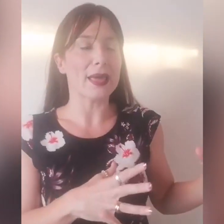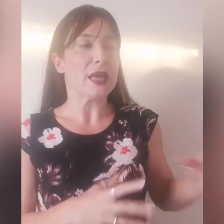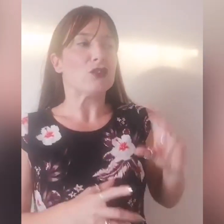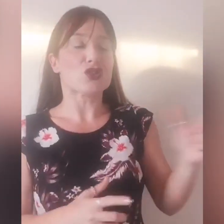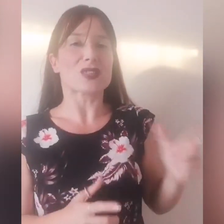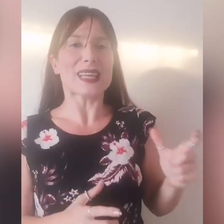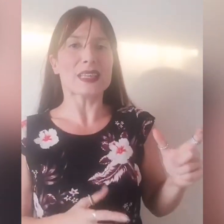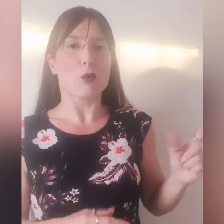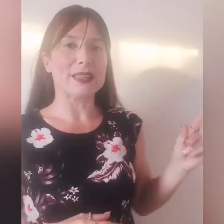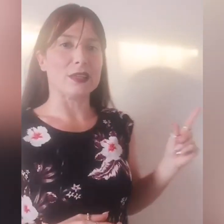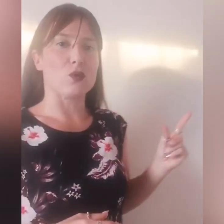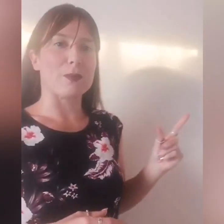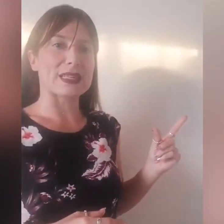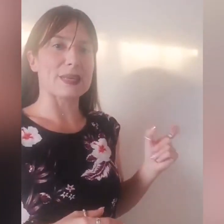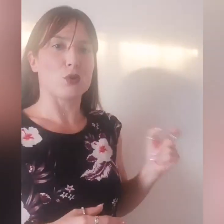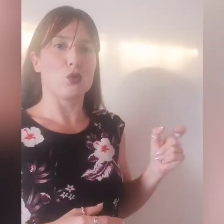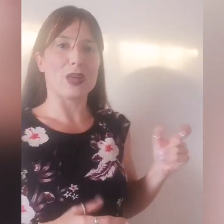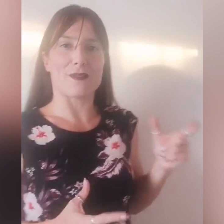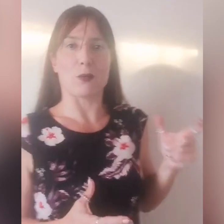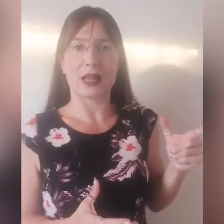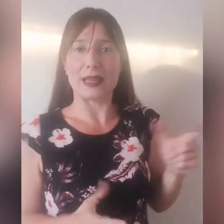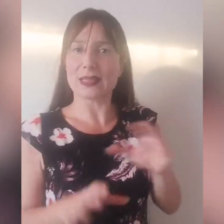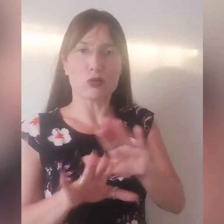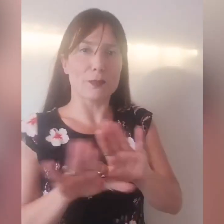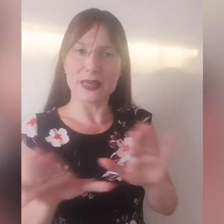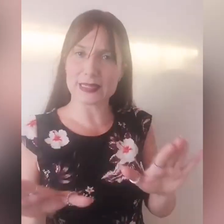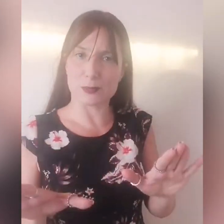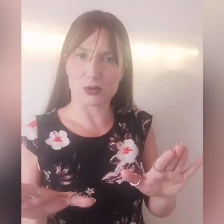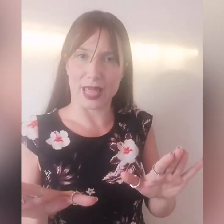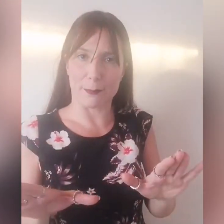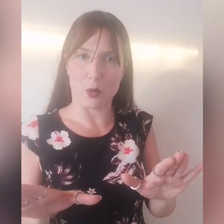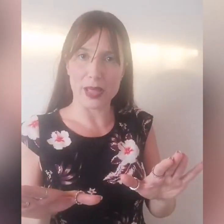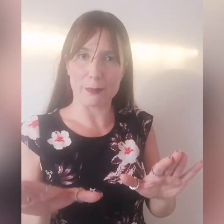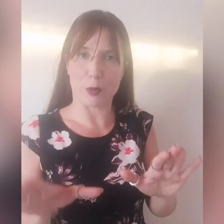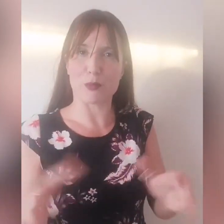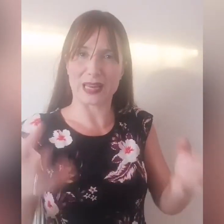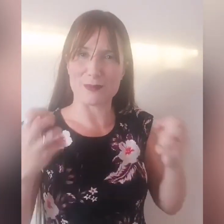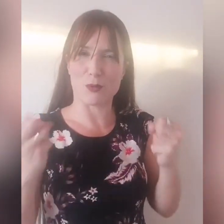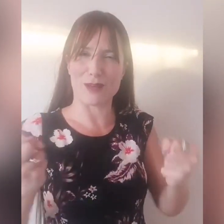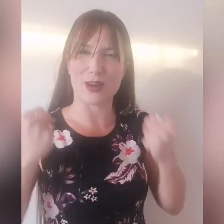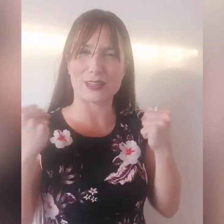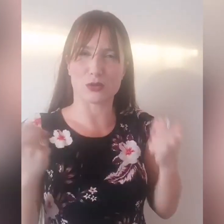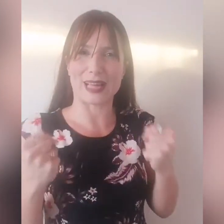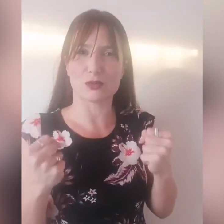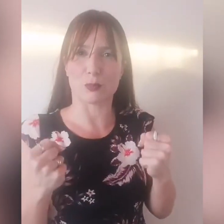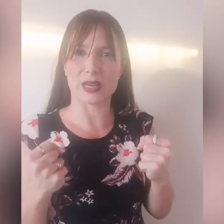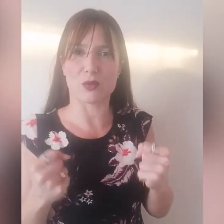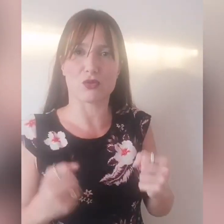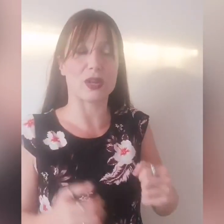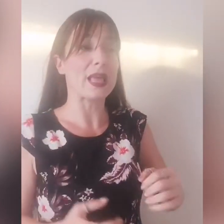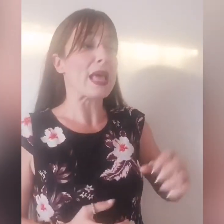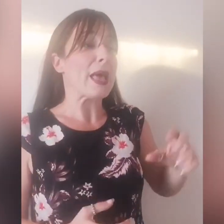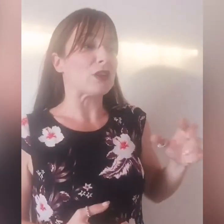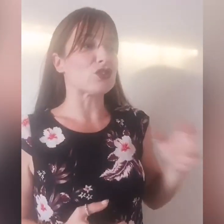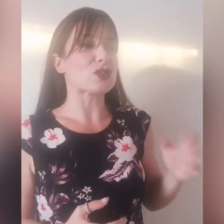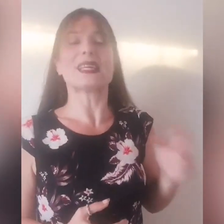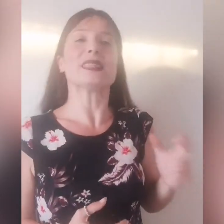ci sono stati momenti in cui per esempio lui eravamo, è stato un bellissimo tempo, proprio perché abbiamo lavorato tanto prima in Giulia, ma ci sono stati